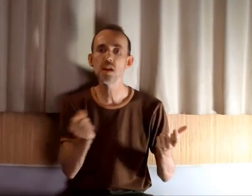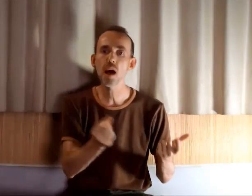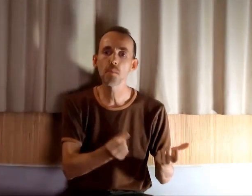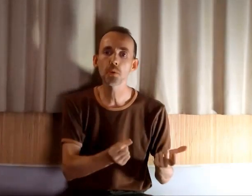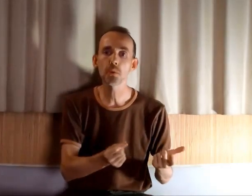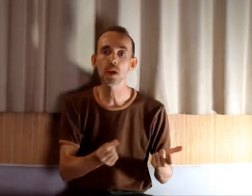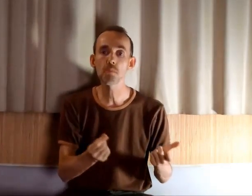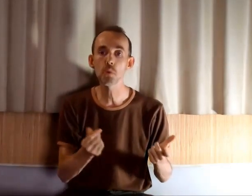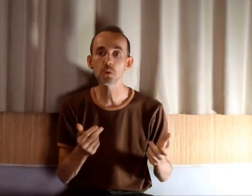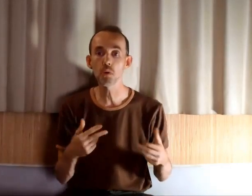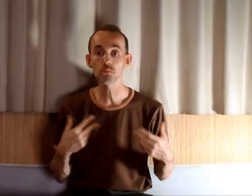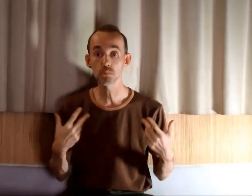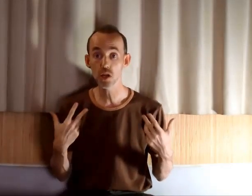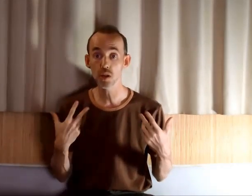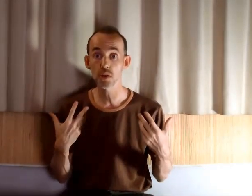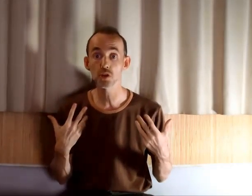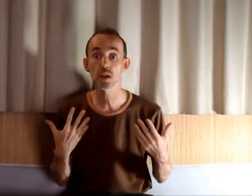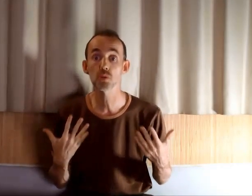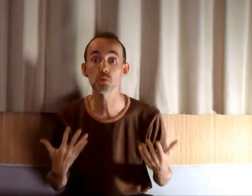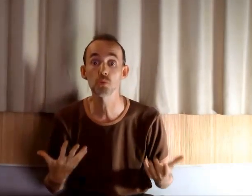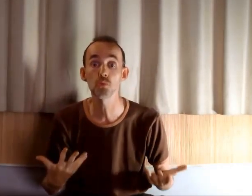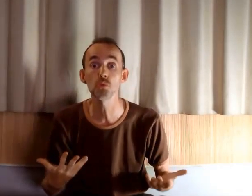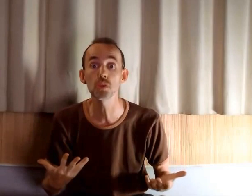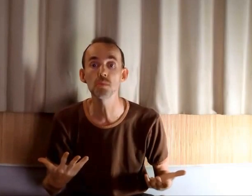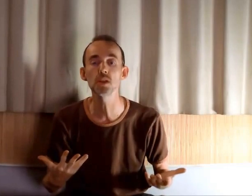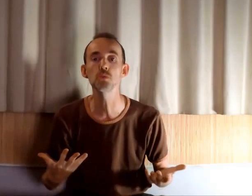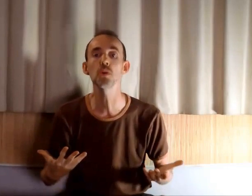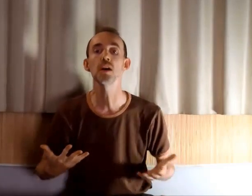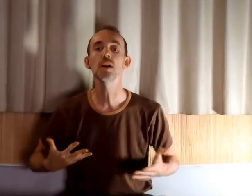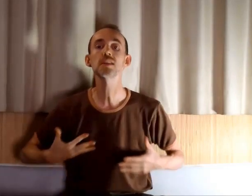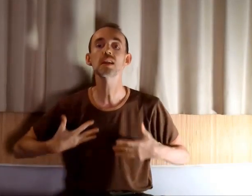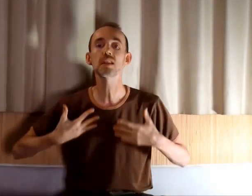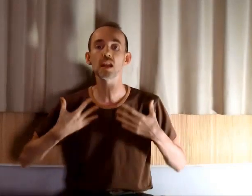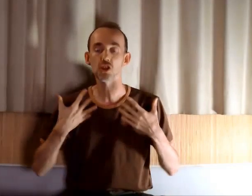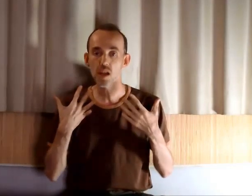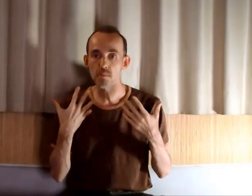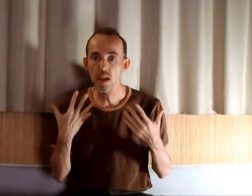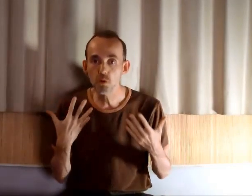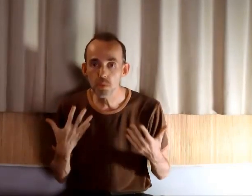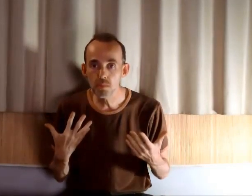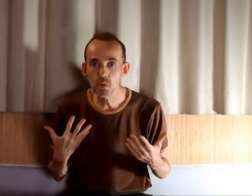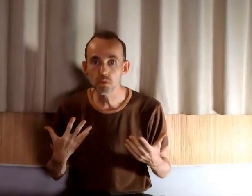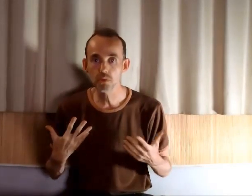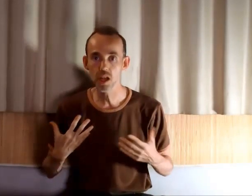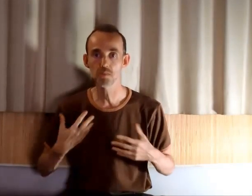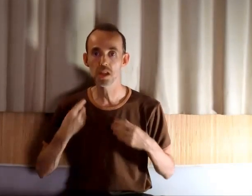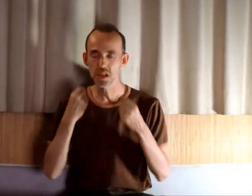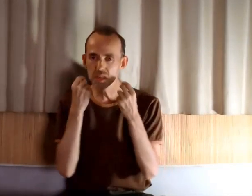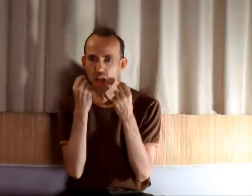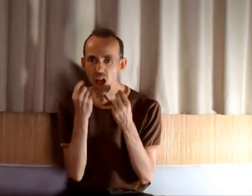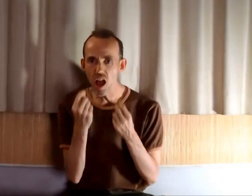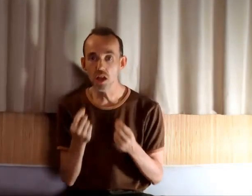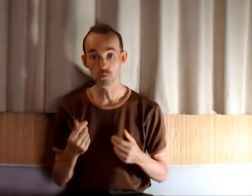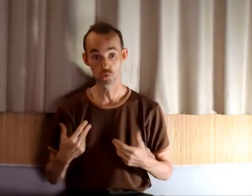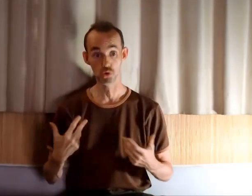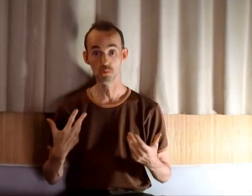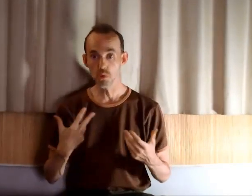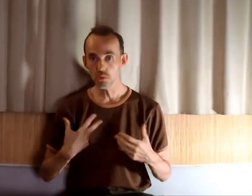l'abandon. Et pourtant, à chaque fois que je travaillais sur une de ces blessures, c'était jamais complètement terminé. Ça allait de mieux en mieux,